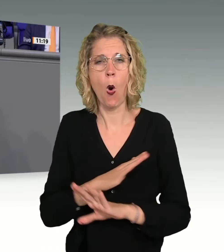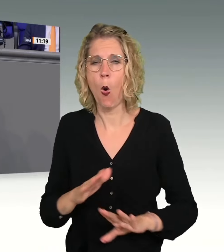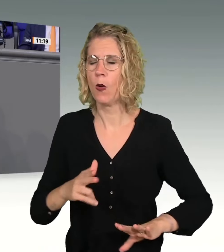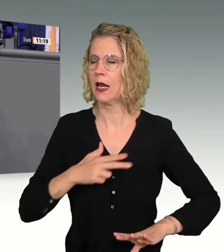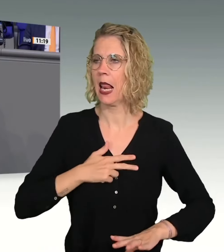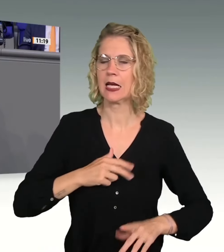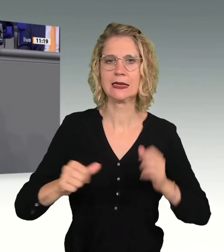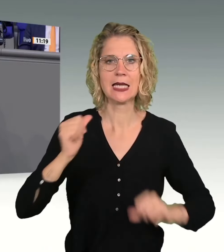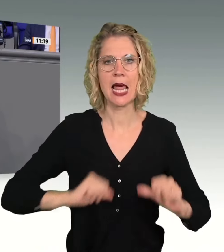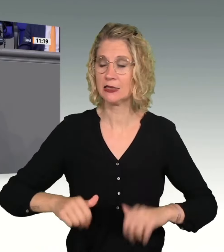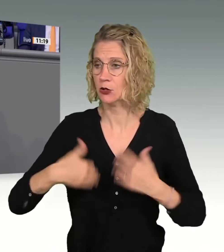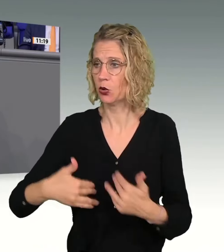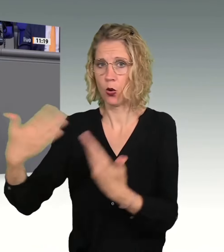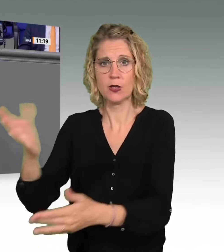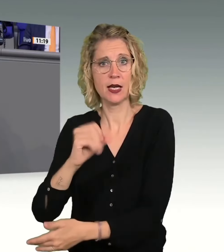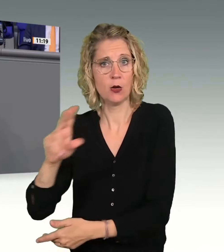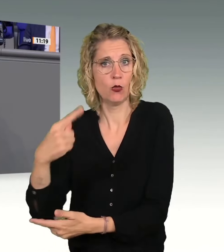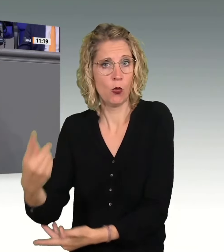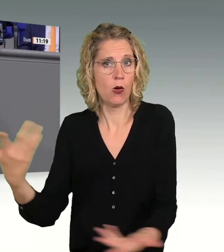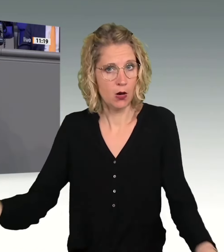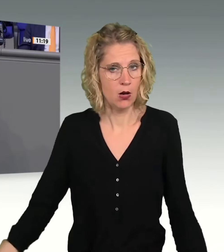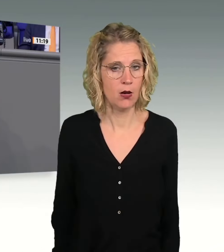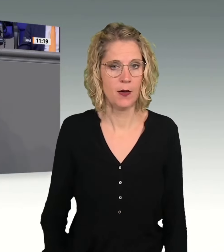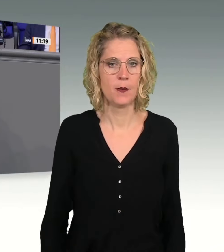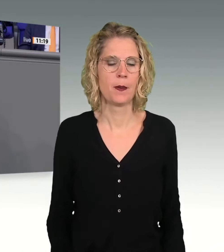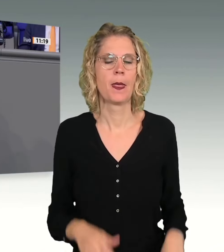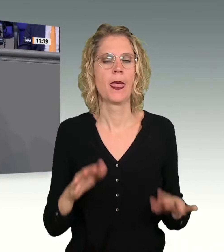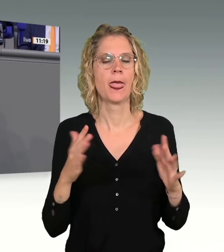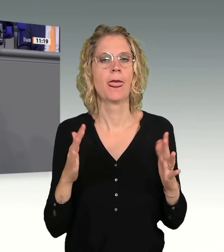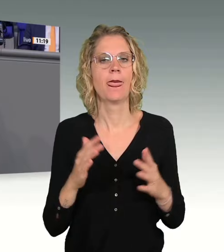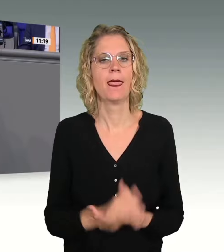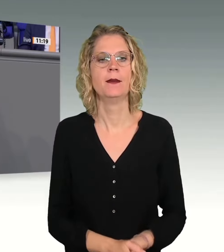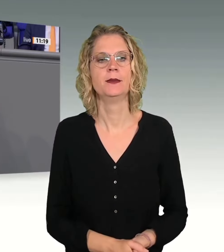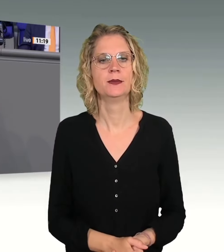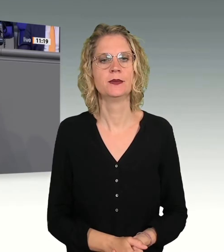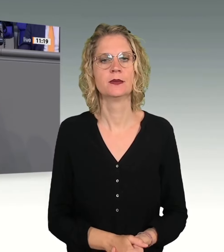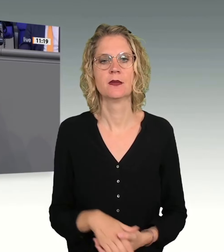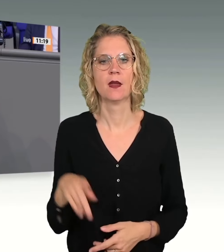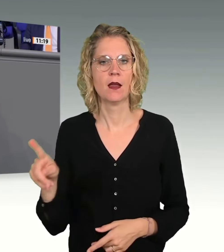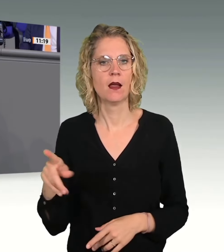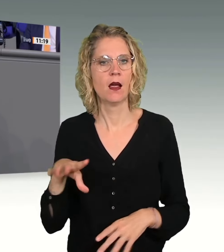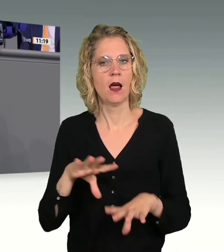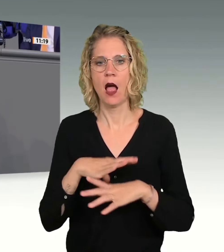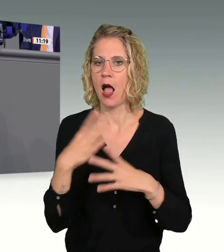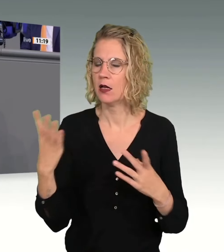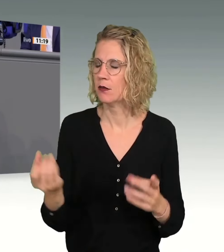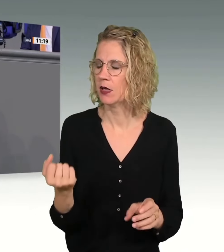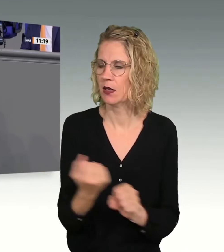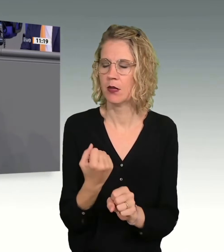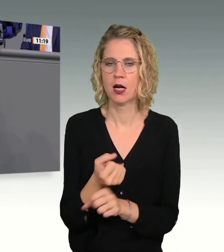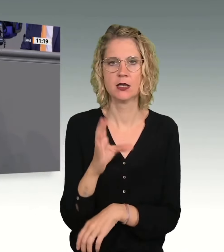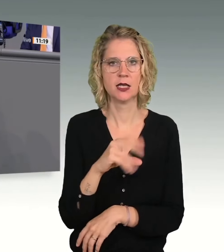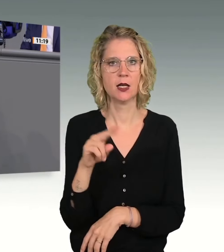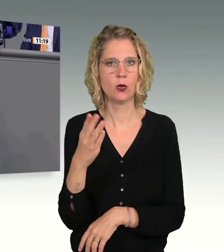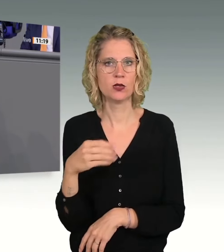Das ist die CDU, CSU, wie sie leibt und lebt. Sie haben alles mitgemacht. Sie haben alles mitgemacht von CDU, CSU. Sie